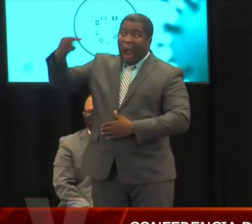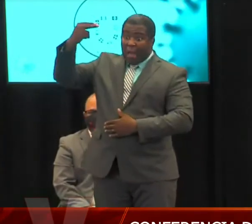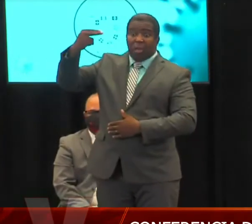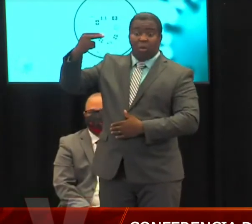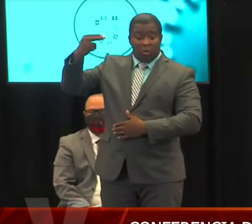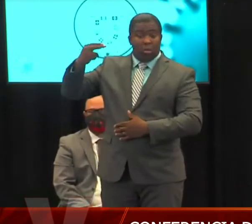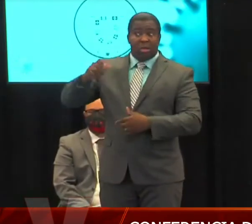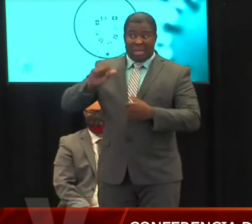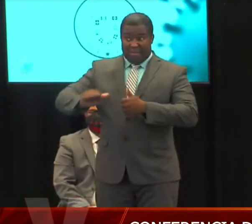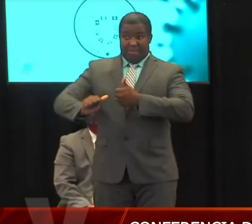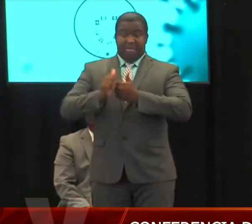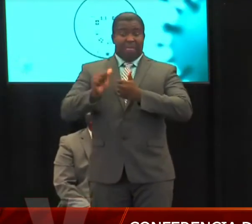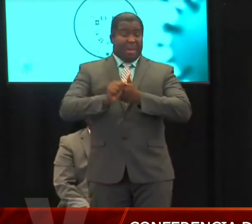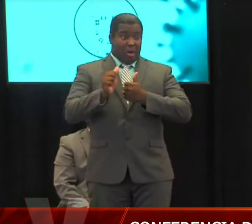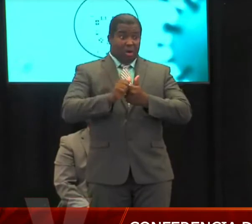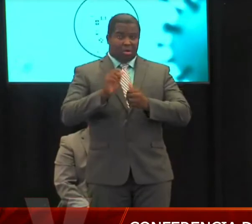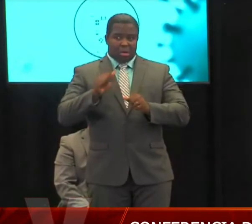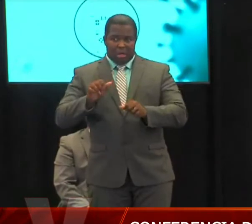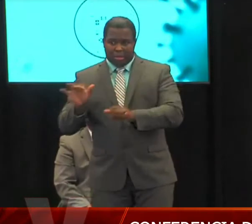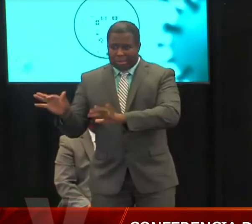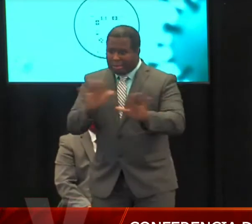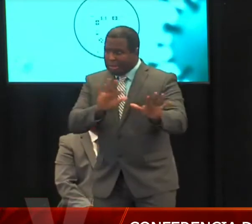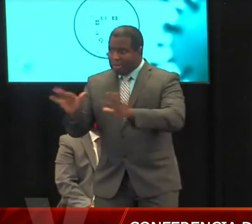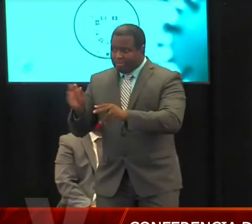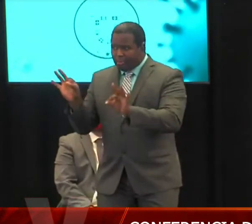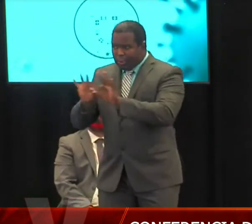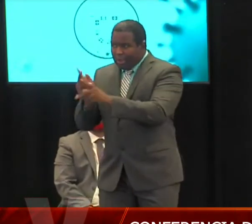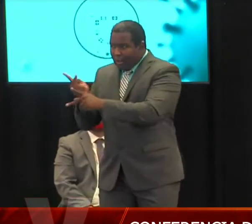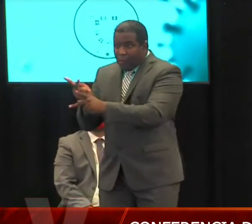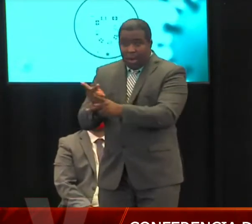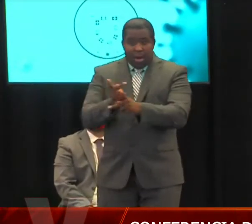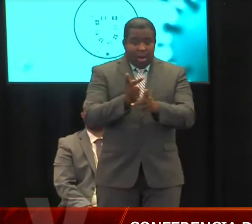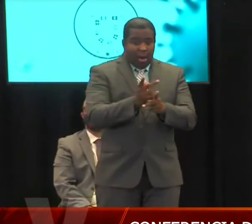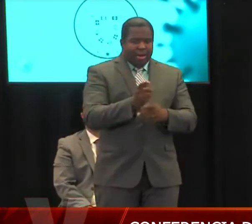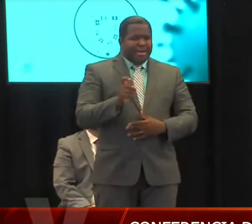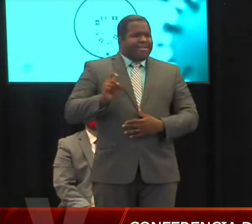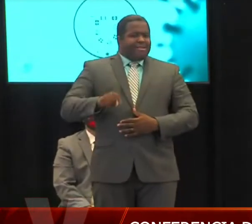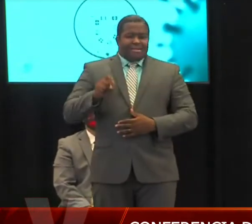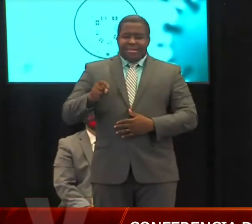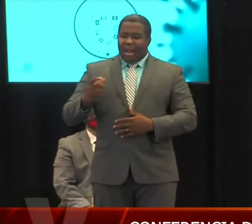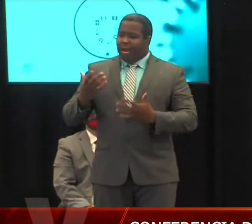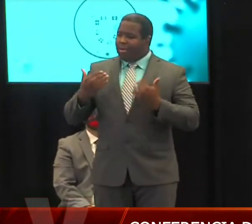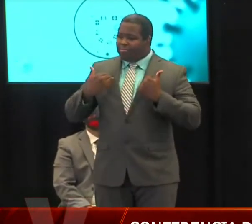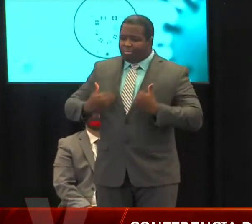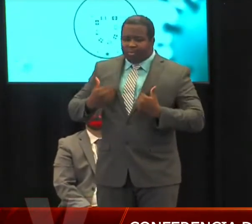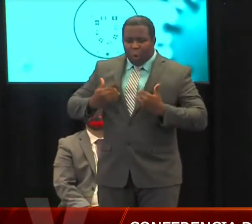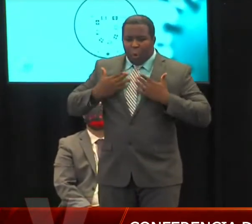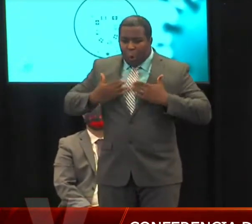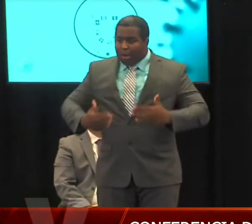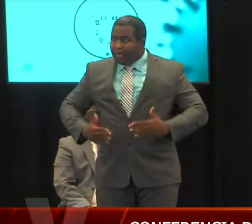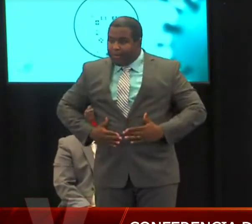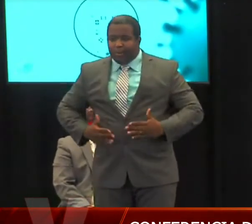Cardón ayer, la importancia del reconocer que el cuerpo, en medida en que tiene dos virus distintos, el sistema inmunológico tiene que atacar dos